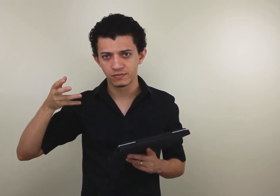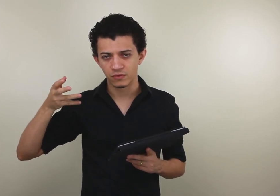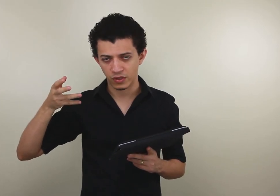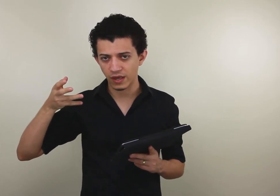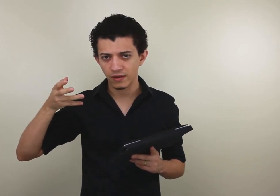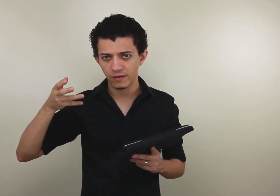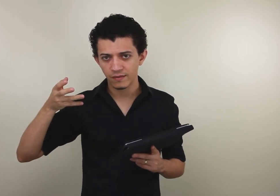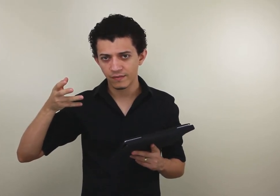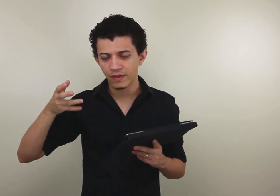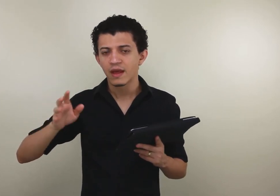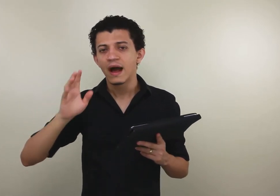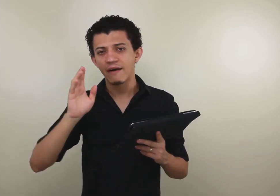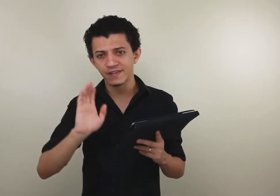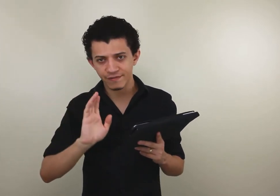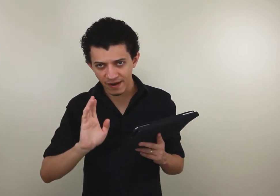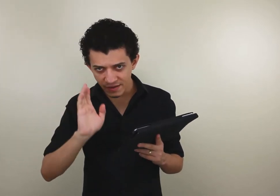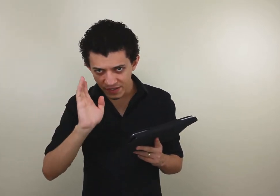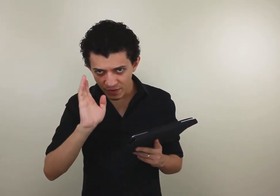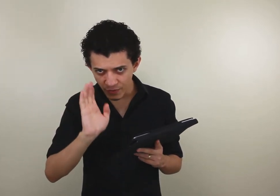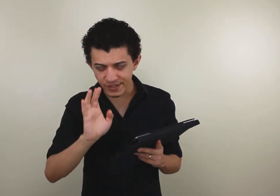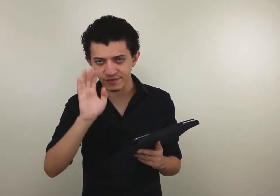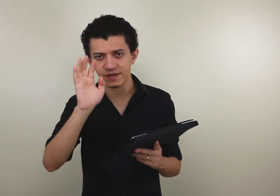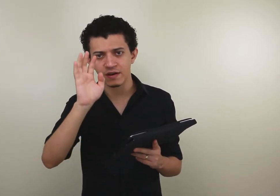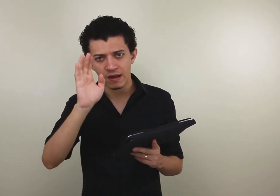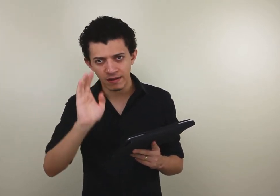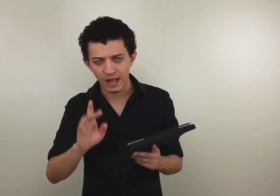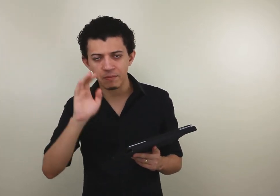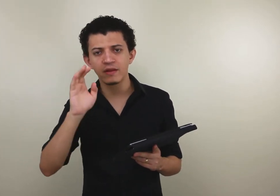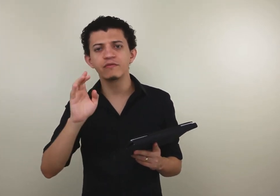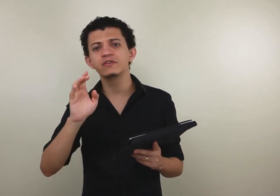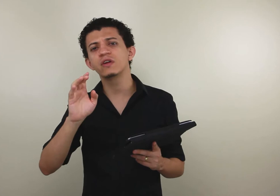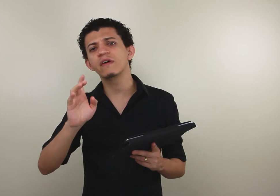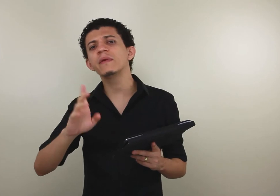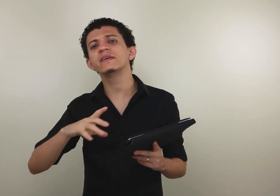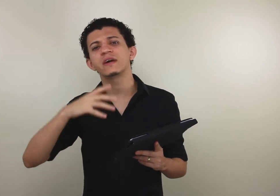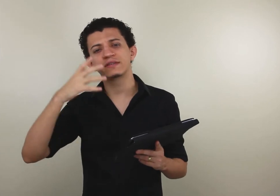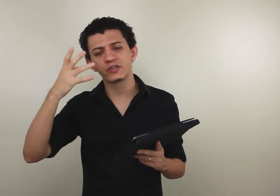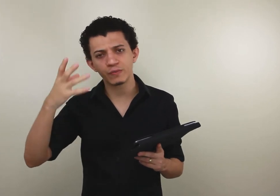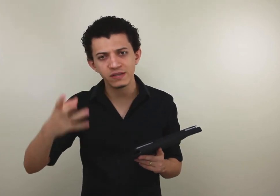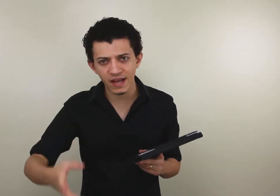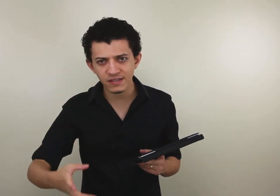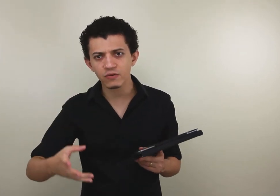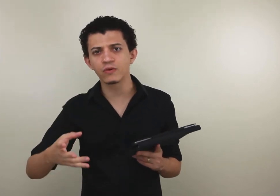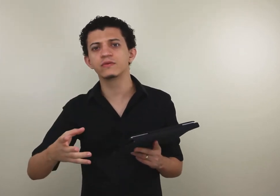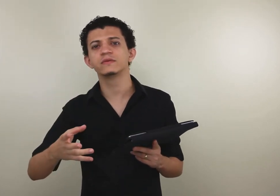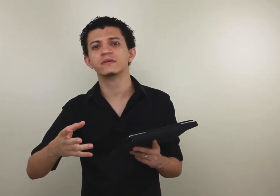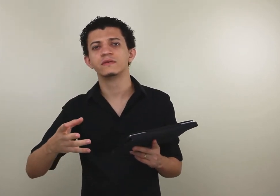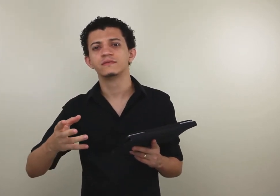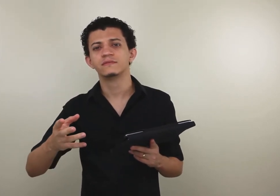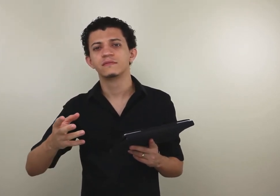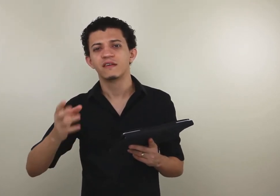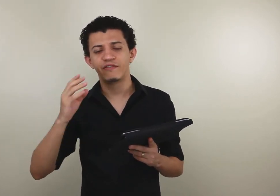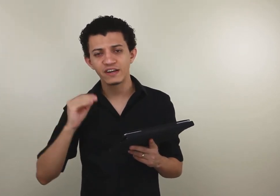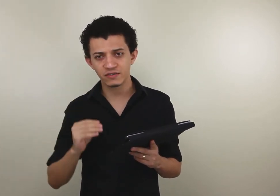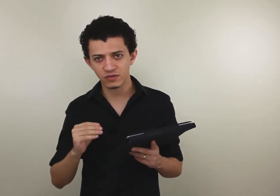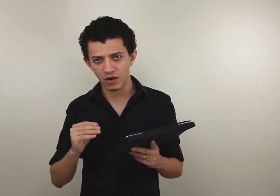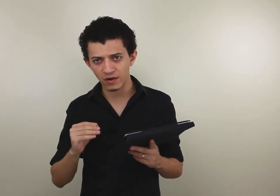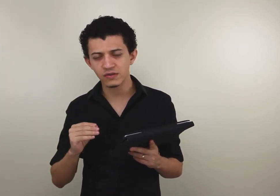Ok? Aí você faz a mesma coisa, você dá pra ir no vídeo novamente, assiste mais 10 segundos, feche seus olhos,